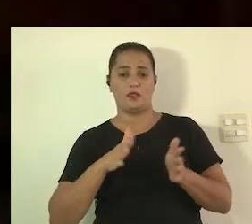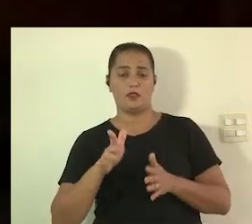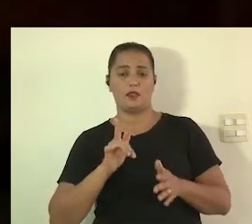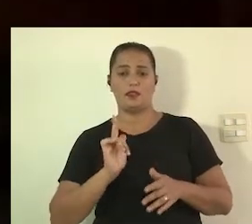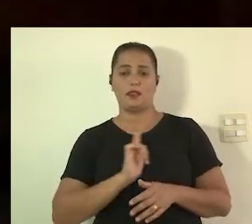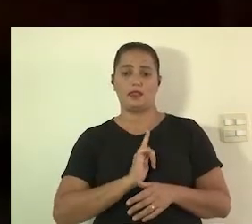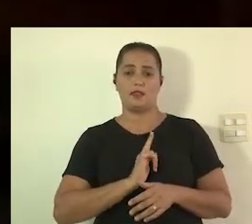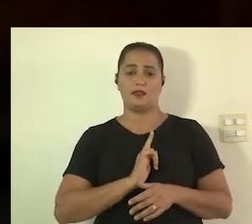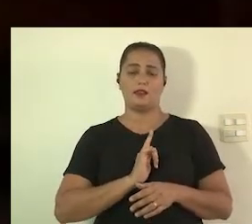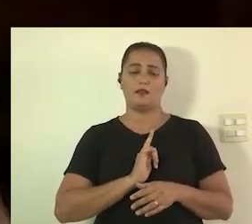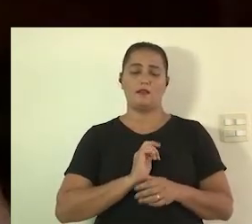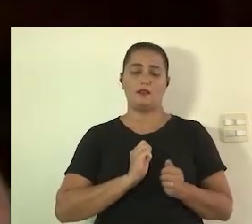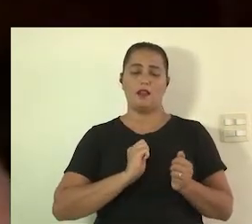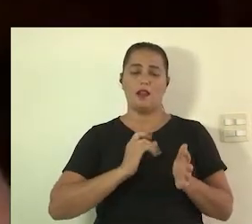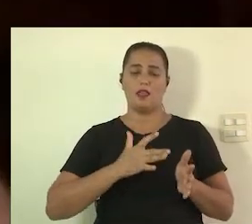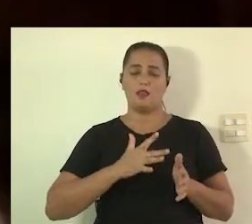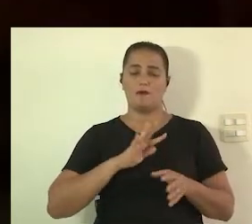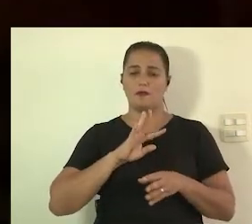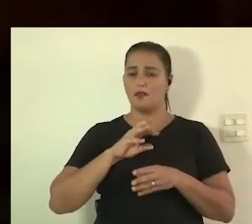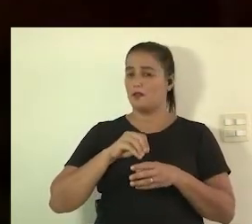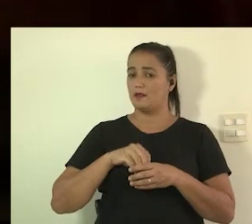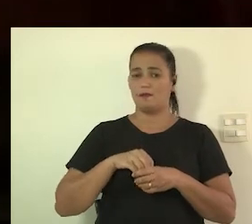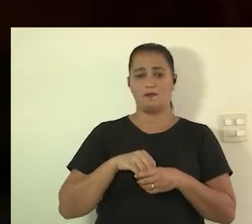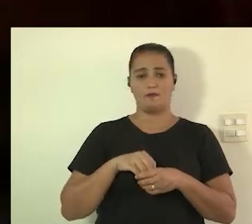porque tem alguém fazendo Libras ali